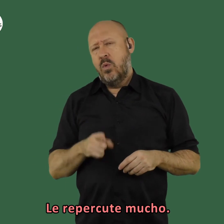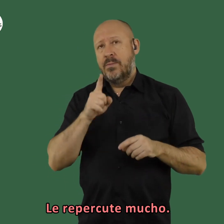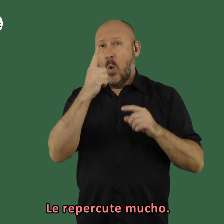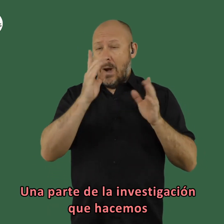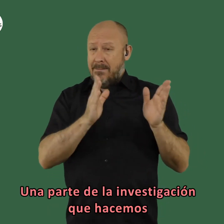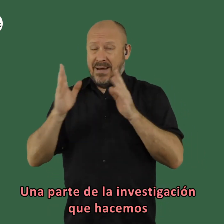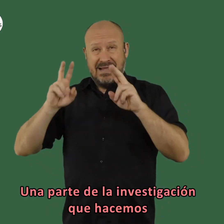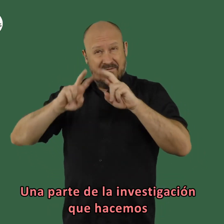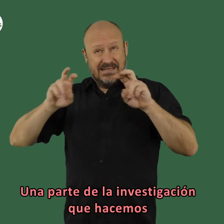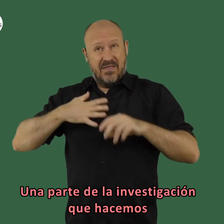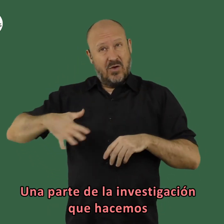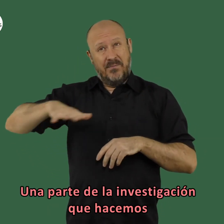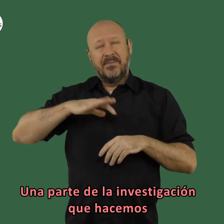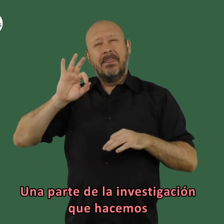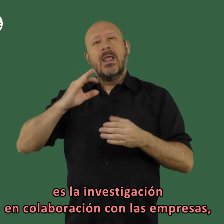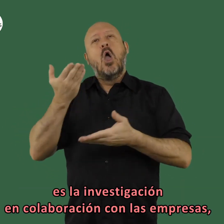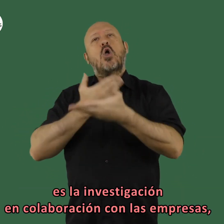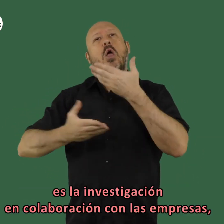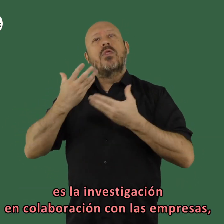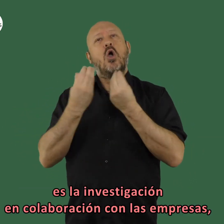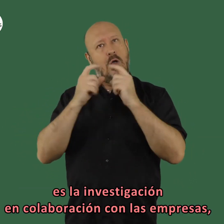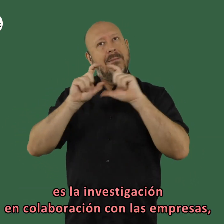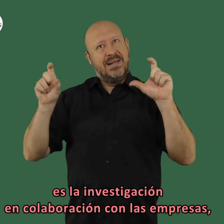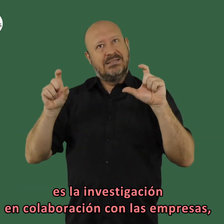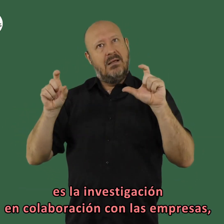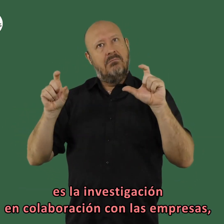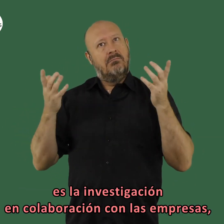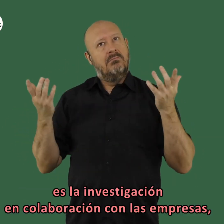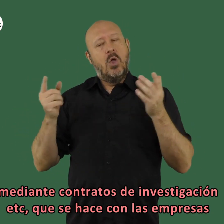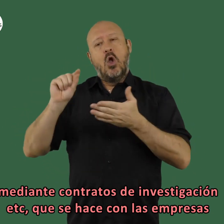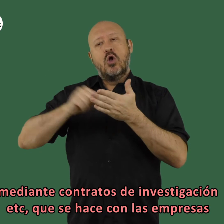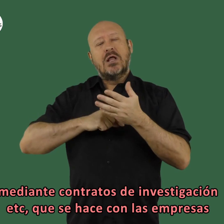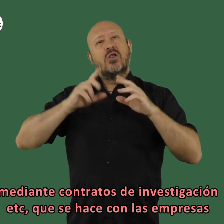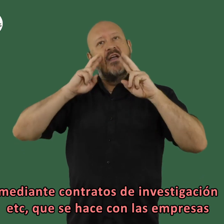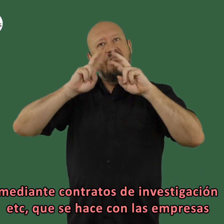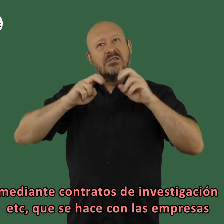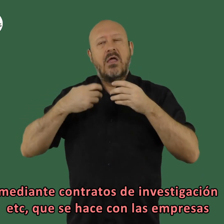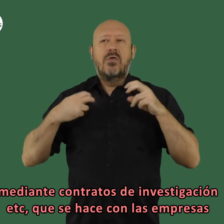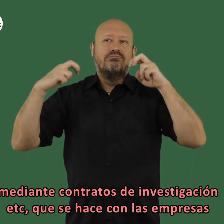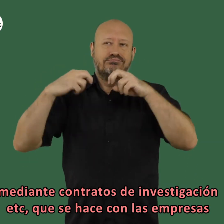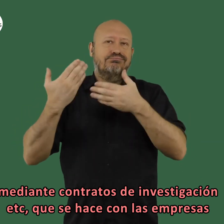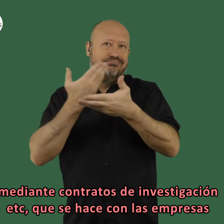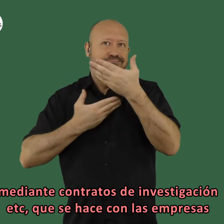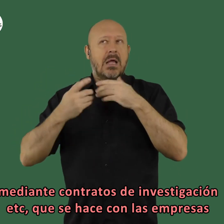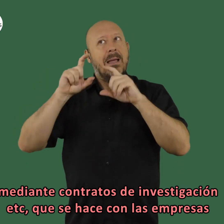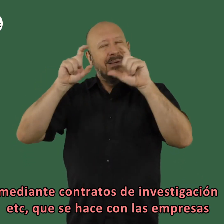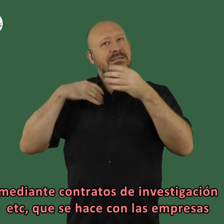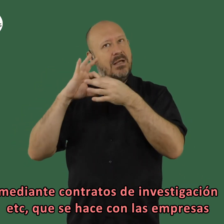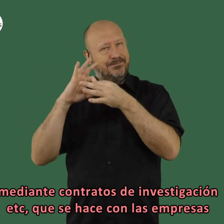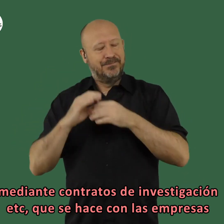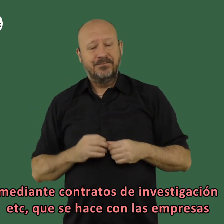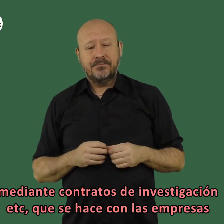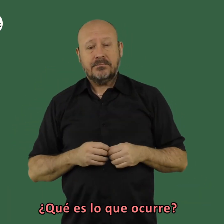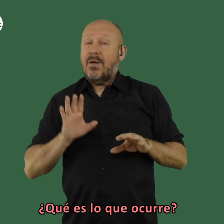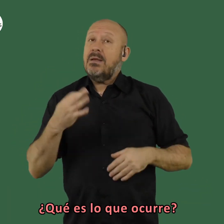repercute mucho una parte de la investigación que hacemos en la investigación en colaboración con las empresas mediante contrato de investigación etcétera que se hace